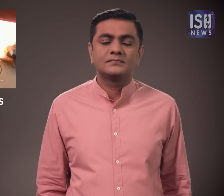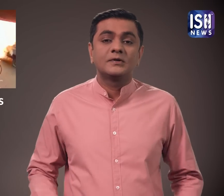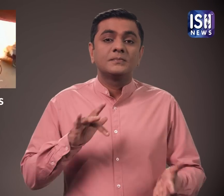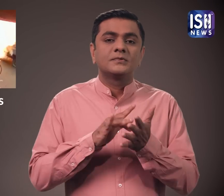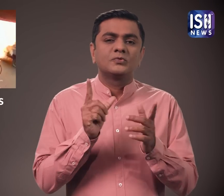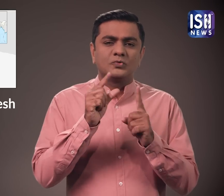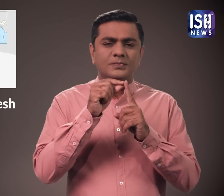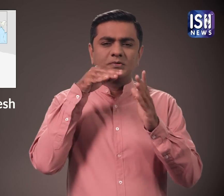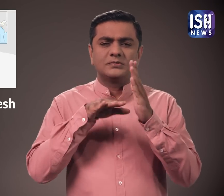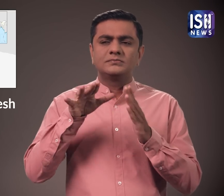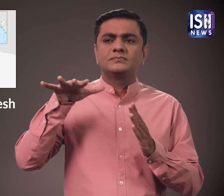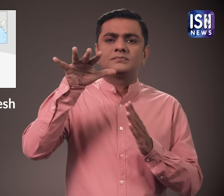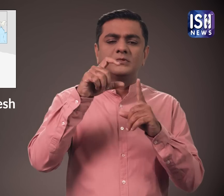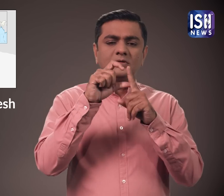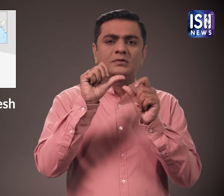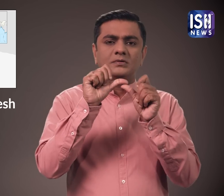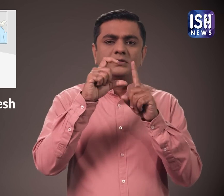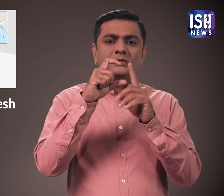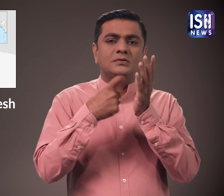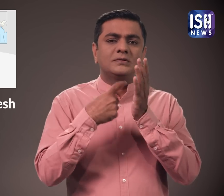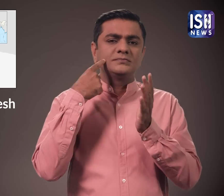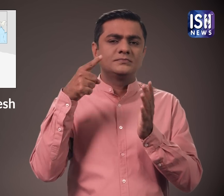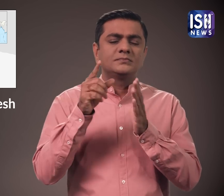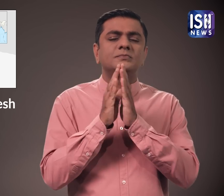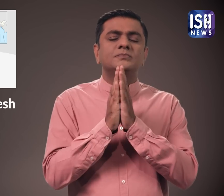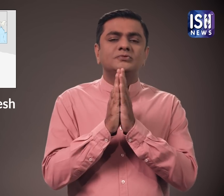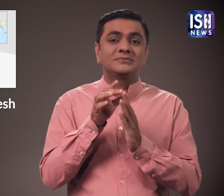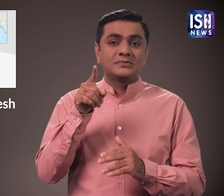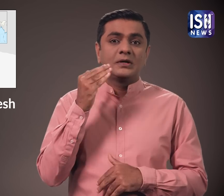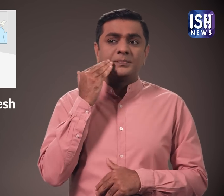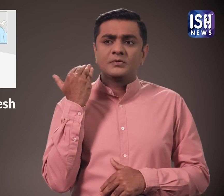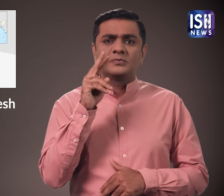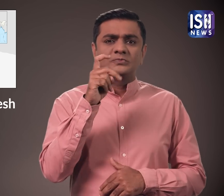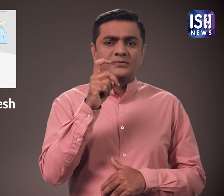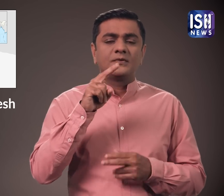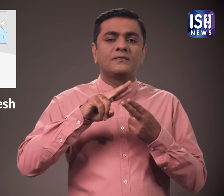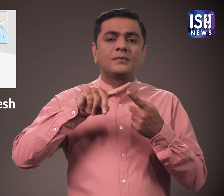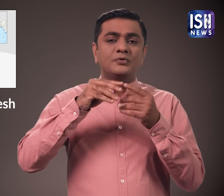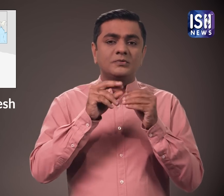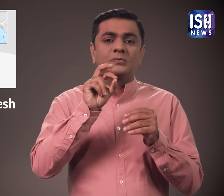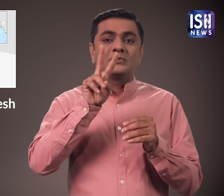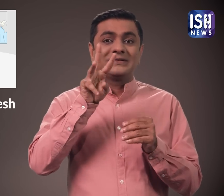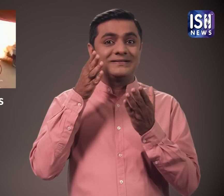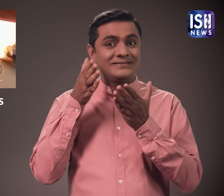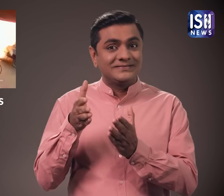27 फर्वरी 2023 को उत्तर प्रदेश के दादरी शहर में